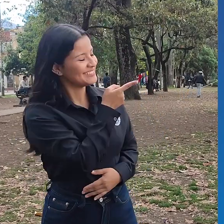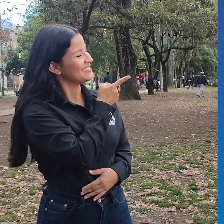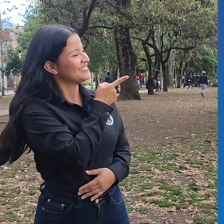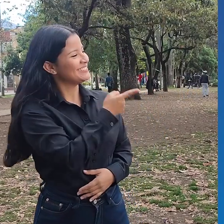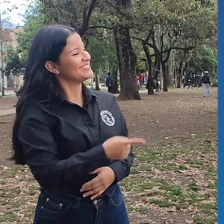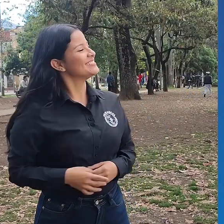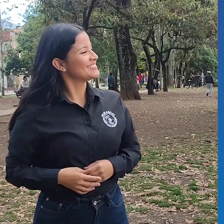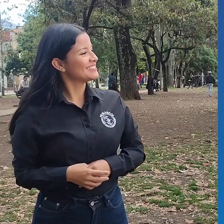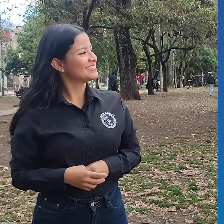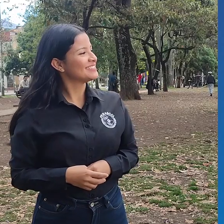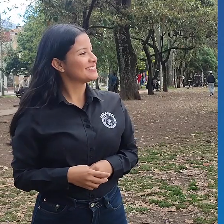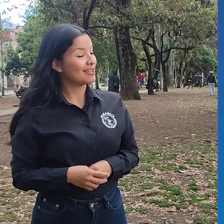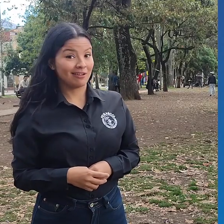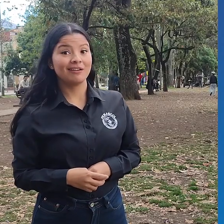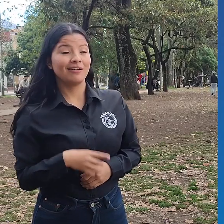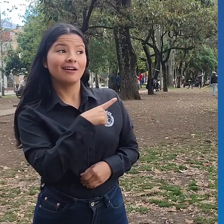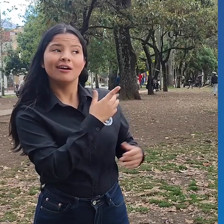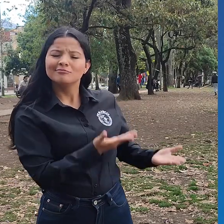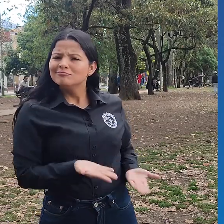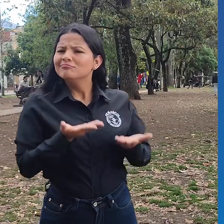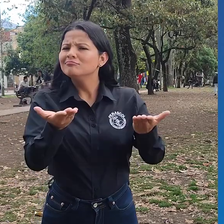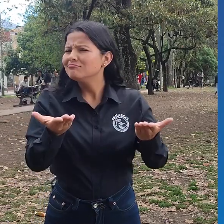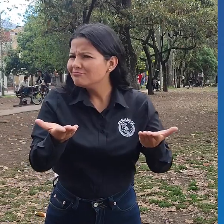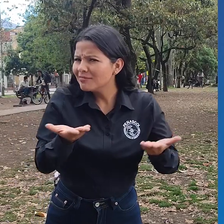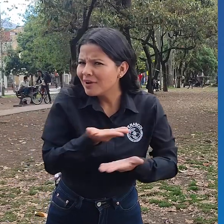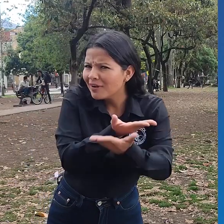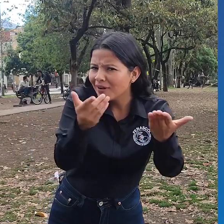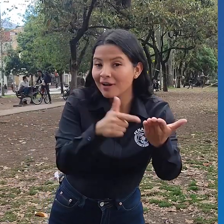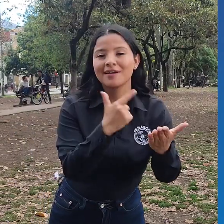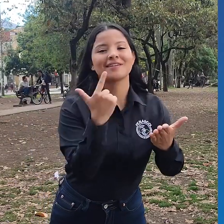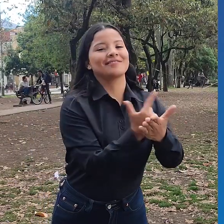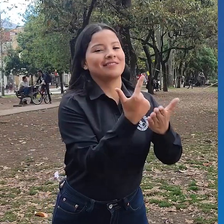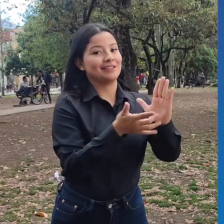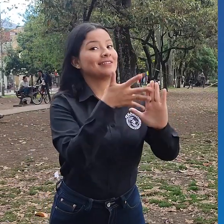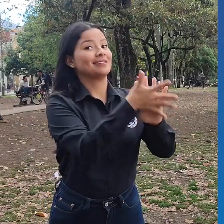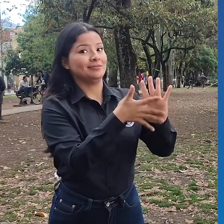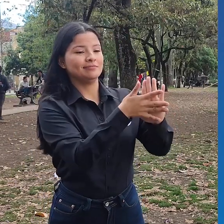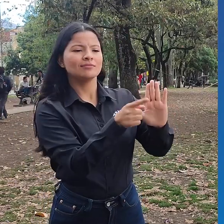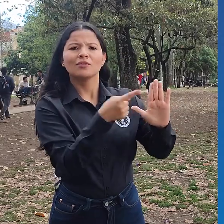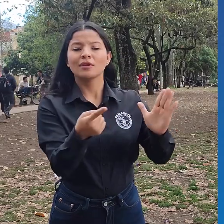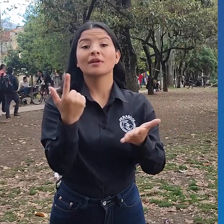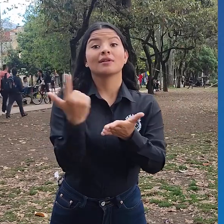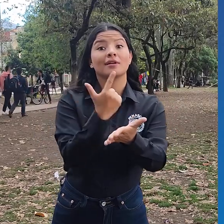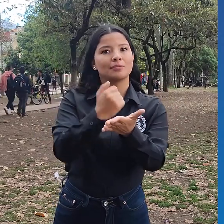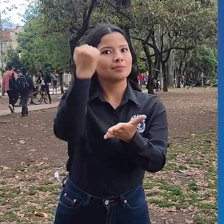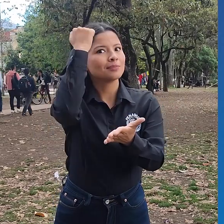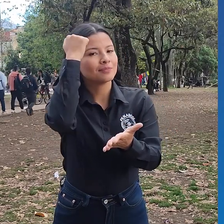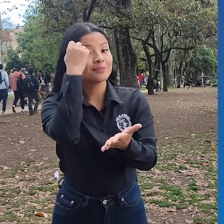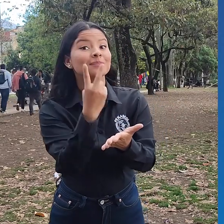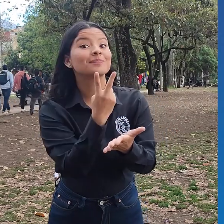número de WhatsApp. Allí también pueden preguntar por nuestro material de vocabulario pedagógico, tanto libros